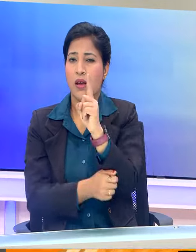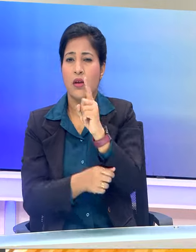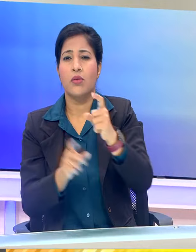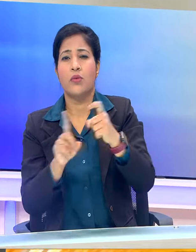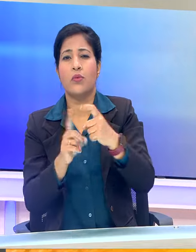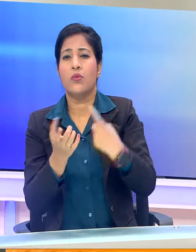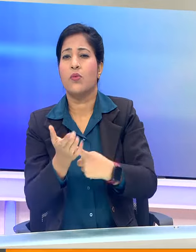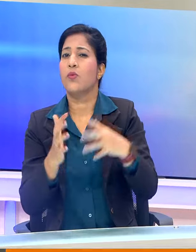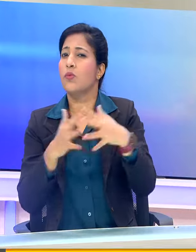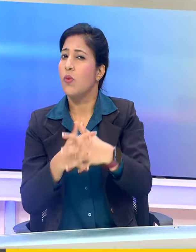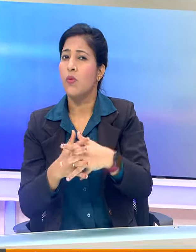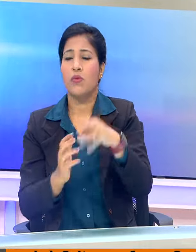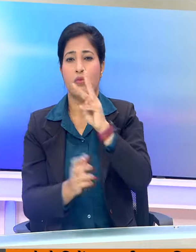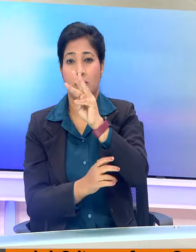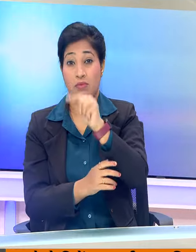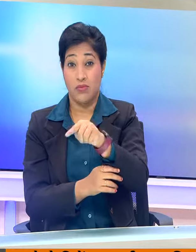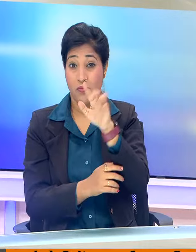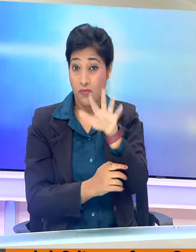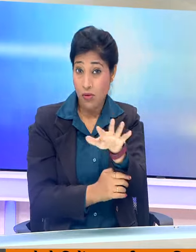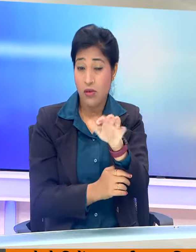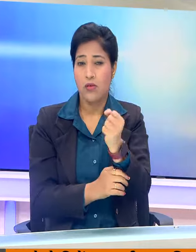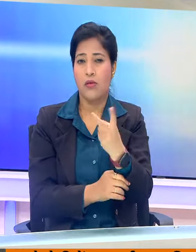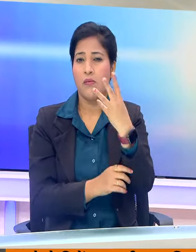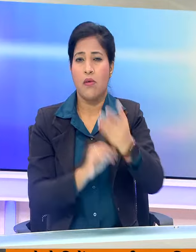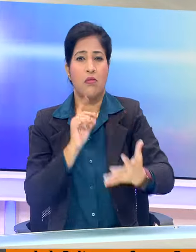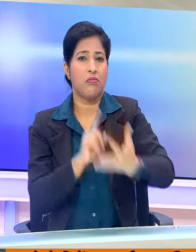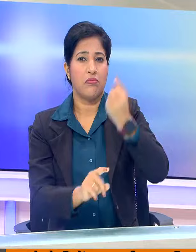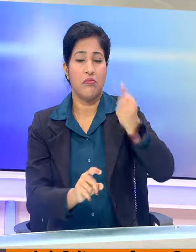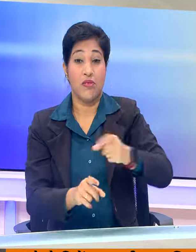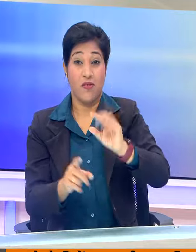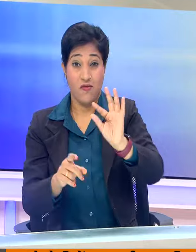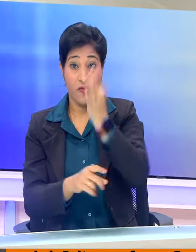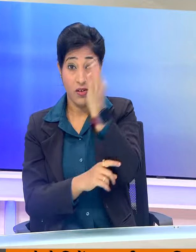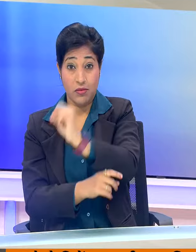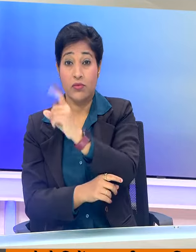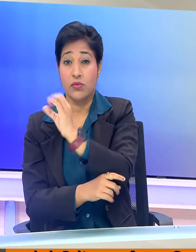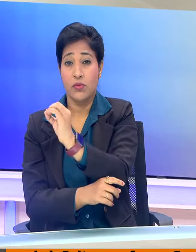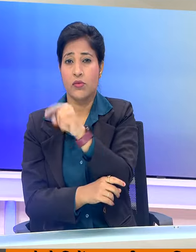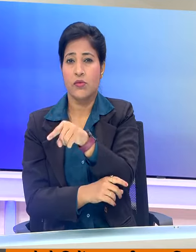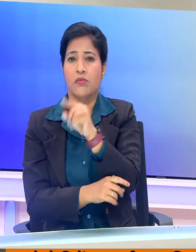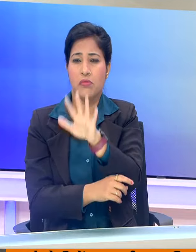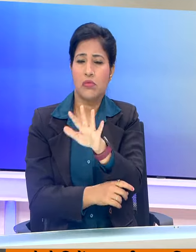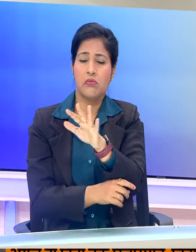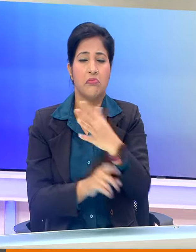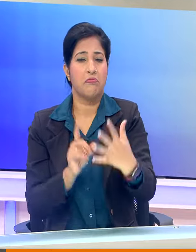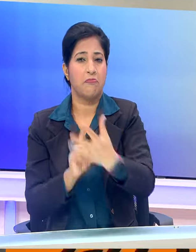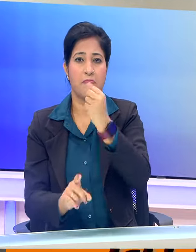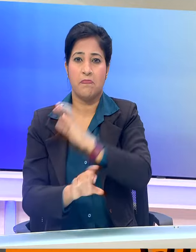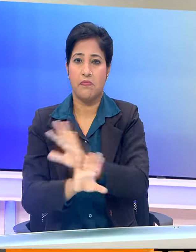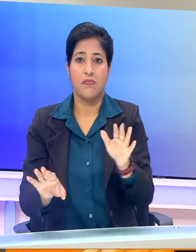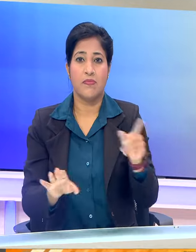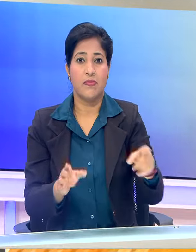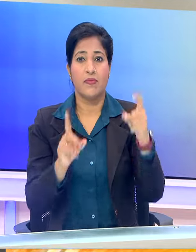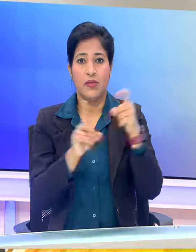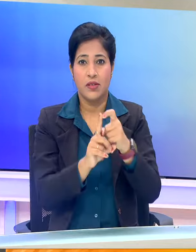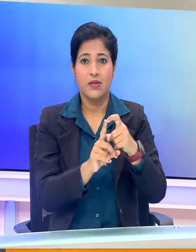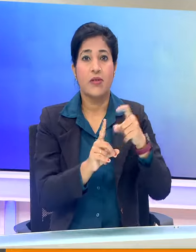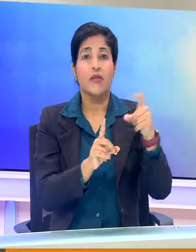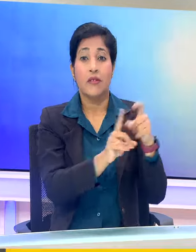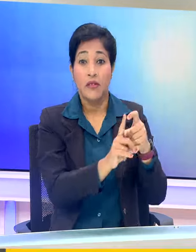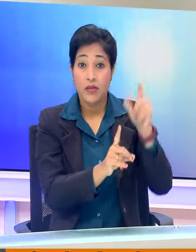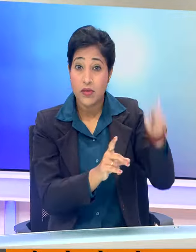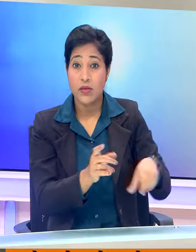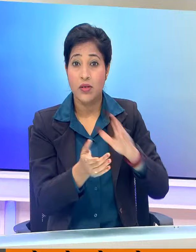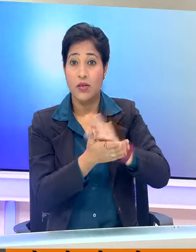तीन दिशलों पाच अंक हासल किये तो वही फ्रांस को शुर्ण दिशलों पाच अंक मिले भारत के लिए दिव्यादेश मोख, हरीकात रोडवली